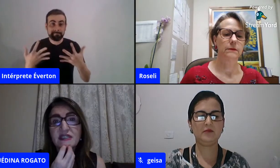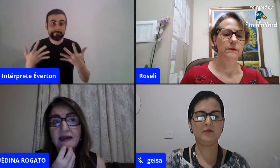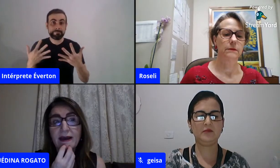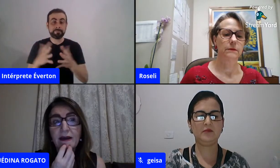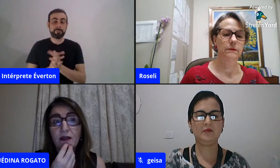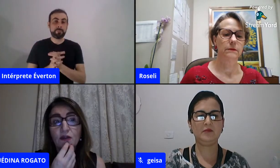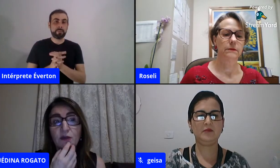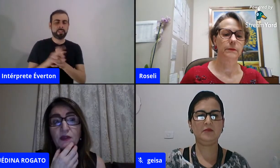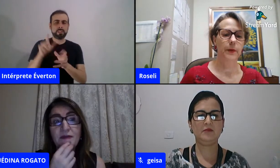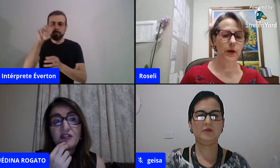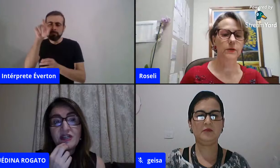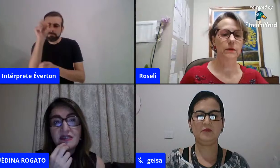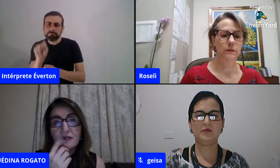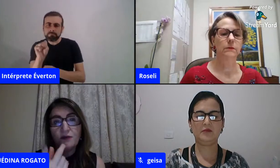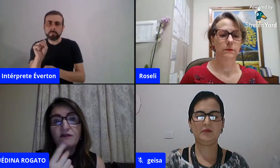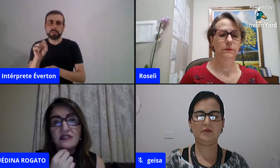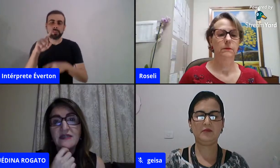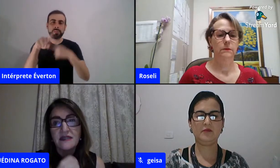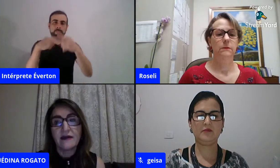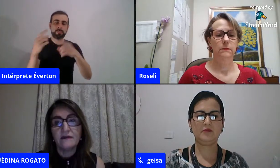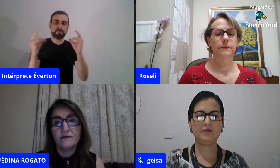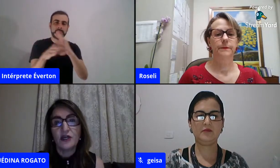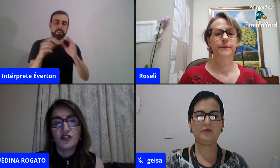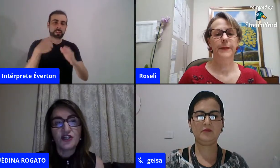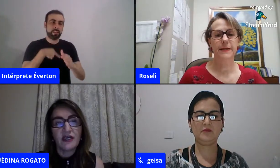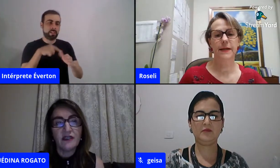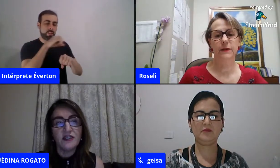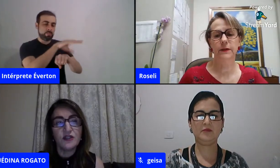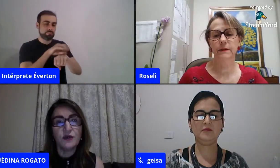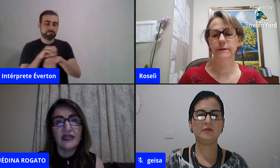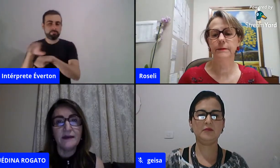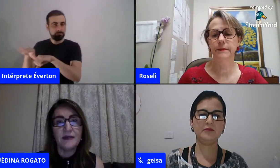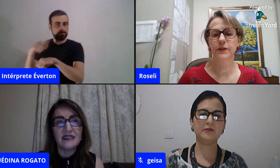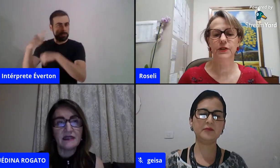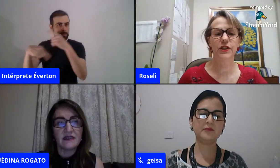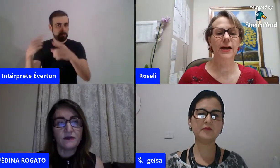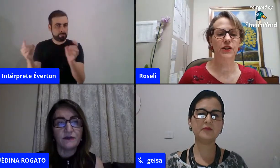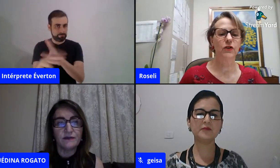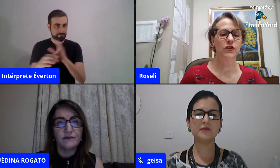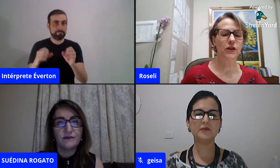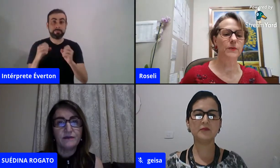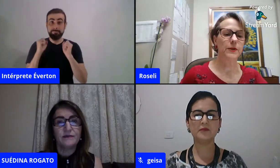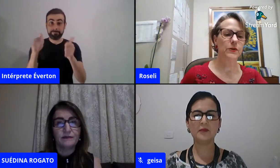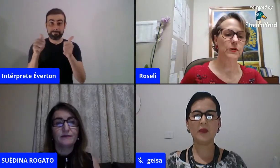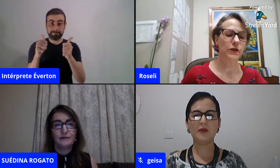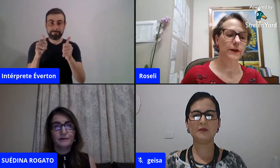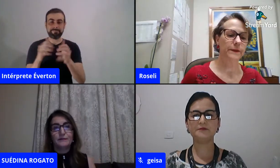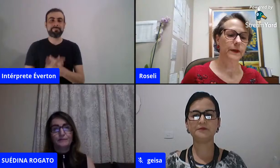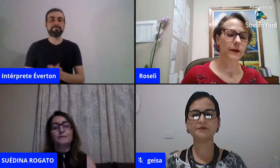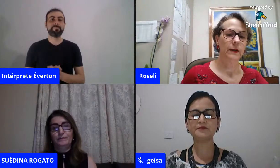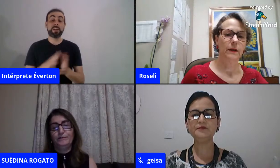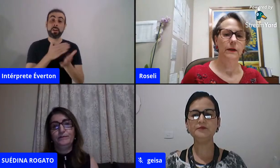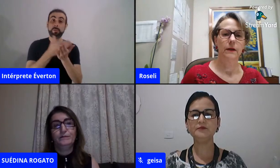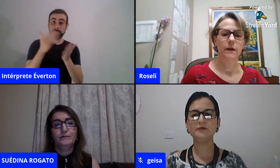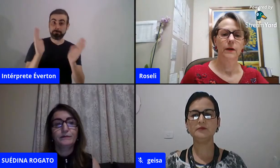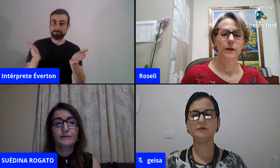Você pode encerrar. Eu termino a mediação e você encerra. Acho que já é o melhor, né? A apresentação. Já começou, já.